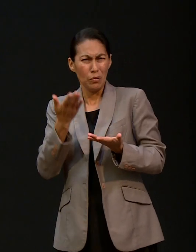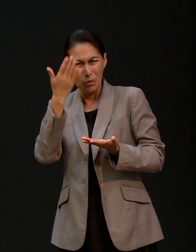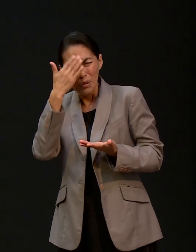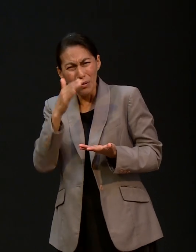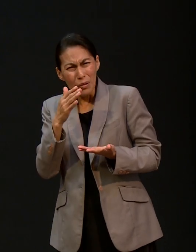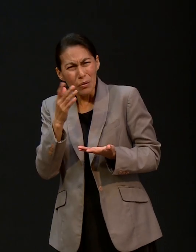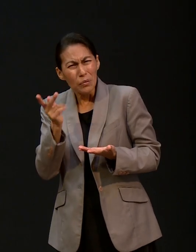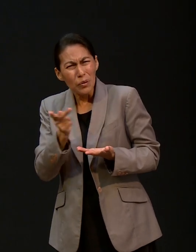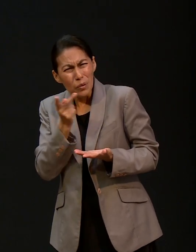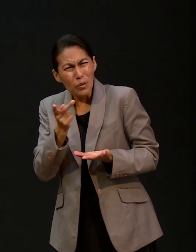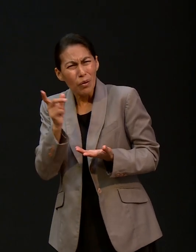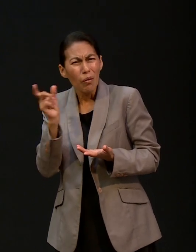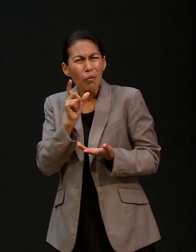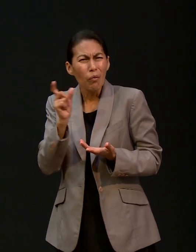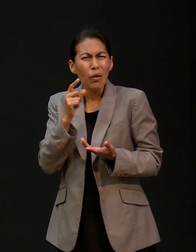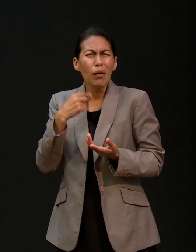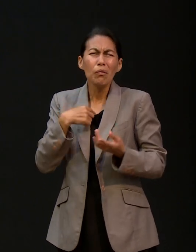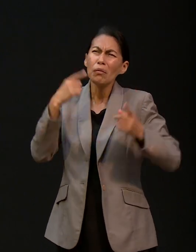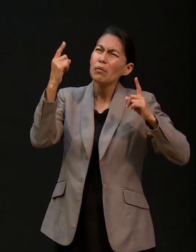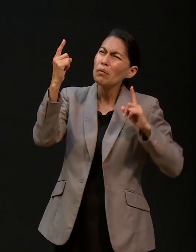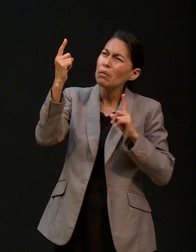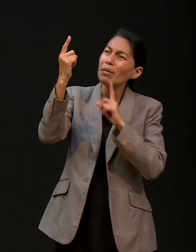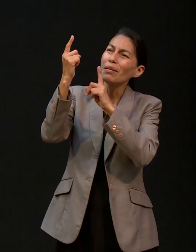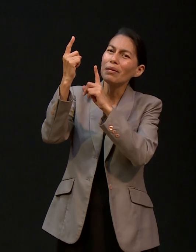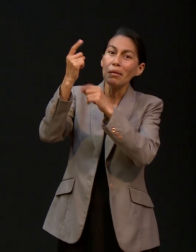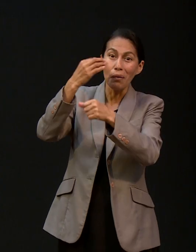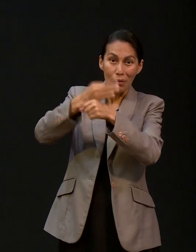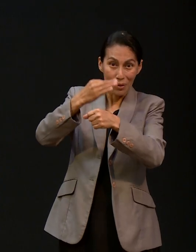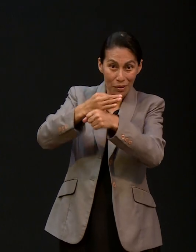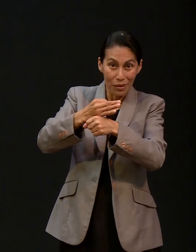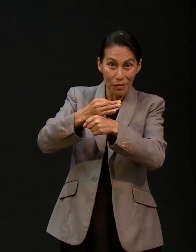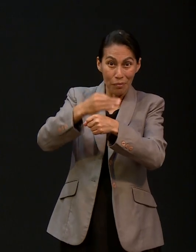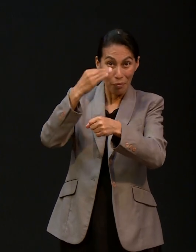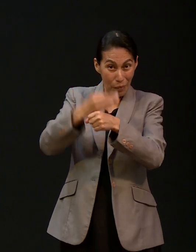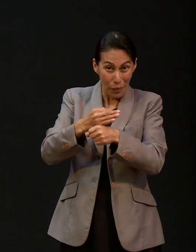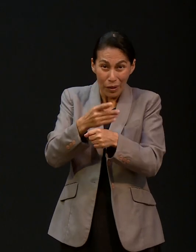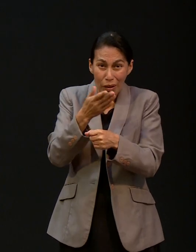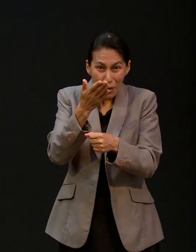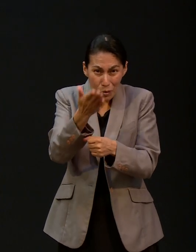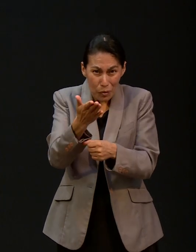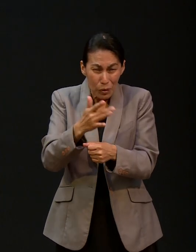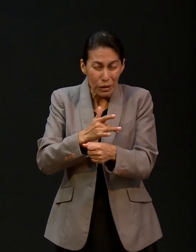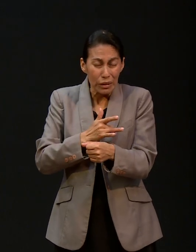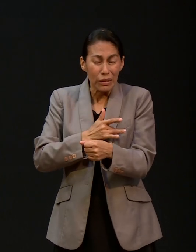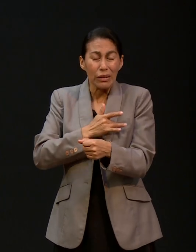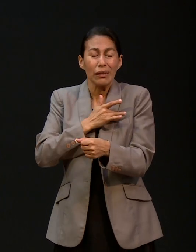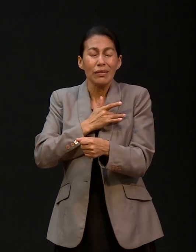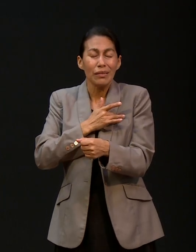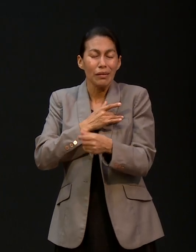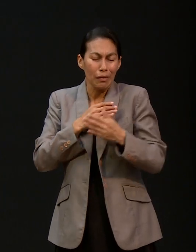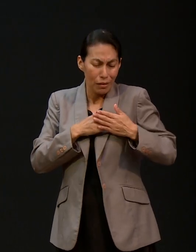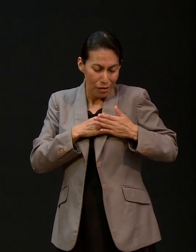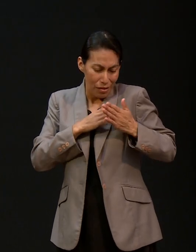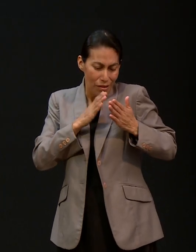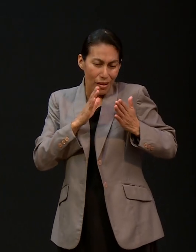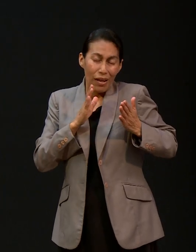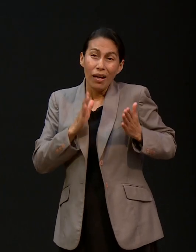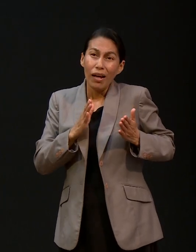ahora mismo puedes ir en oración a Dios y derramar tus lágrimas o tus alegrías delante de él